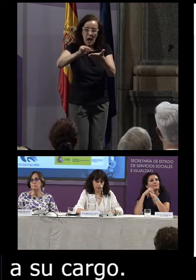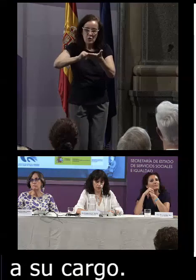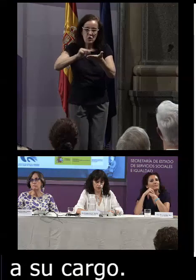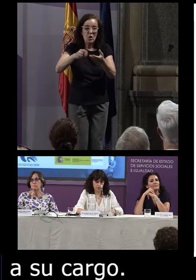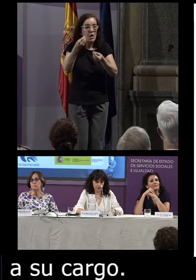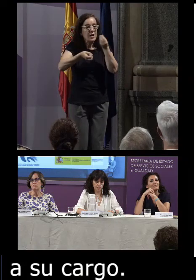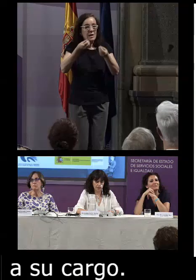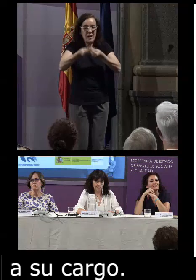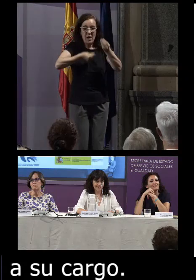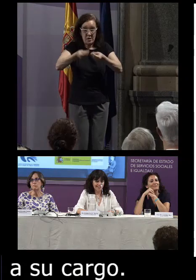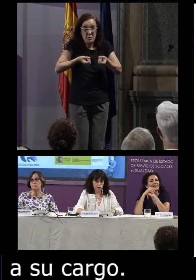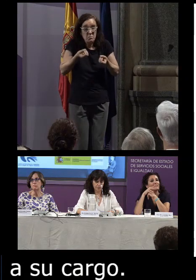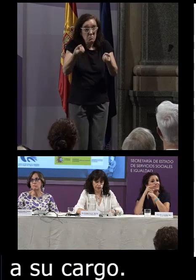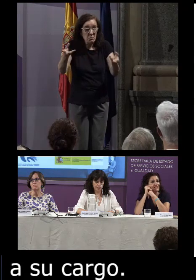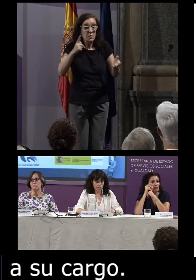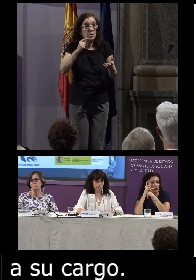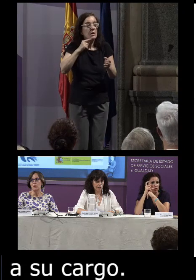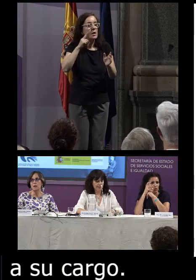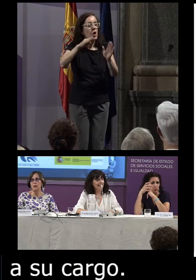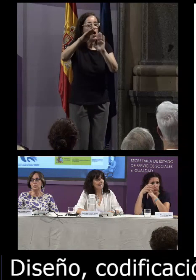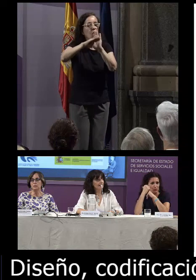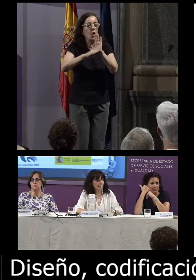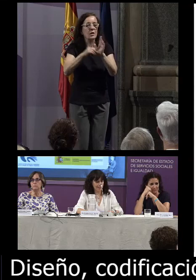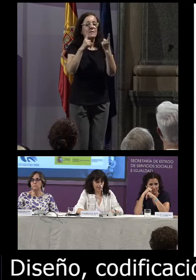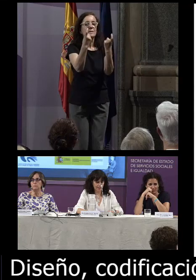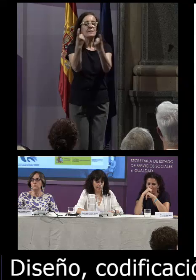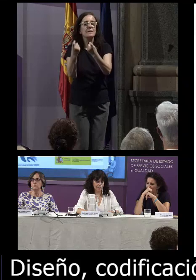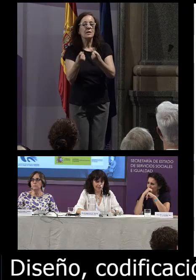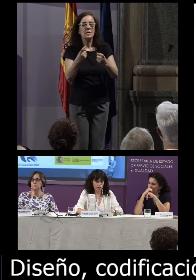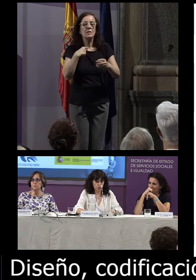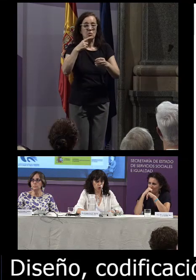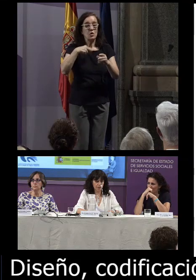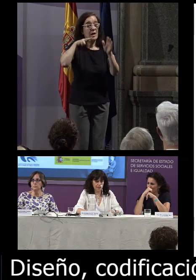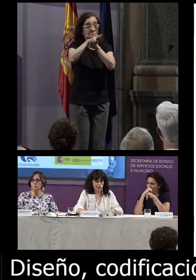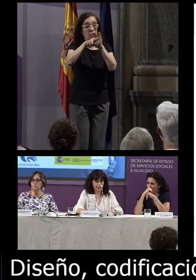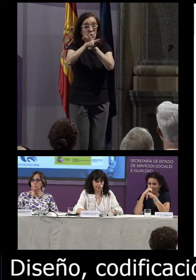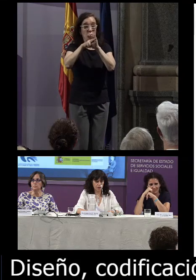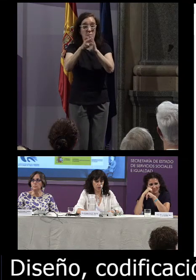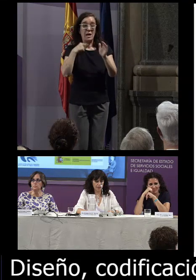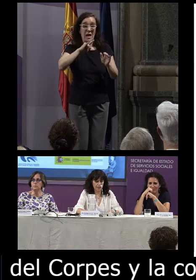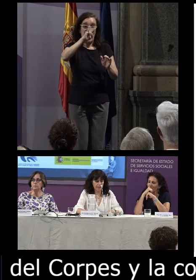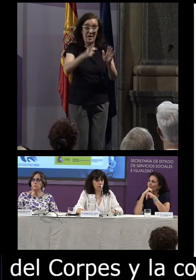explotación del corpes y la convicción de la necesidad de este recurso para la descripción de cualquier lengua